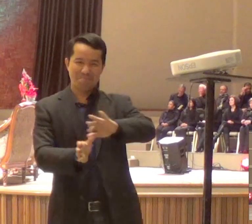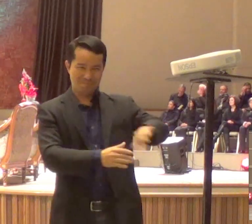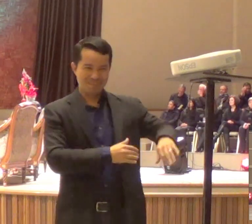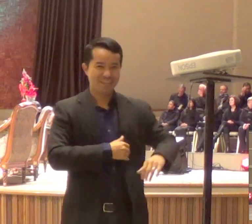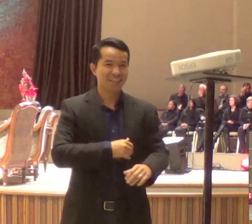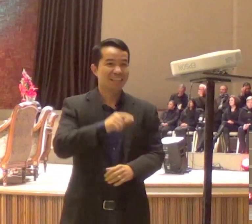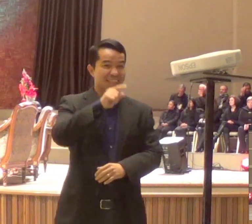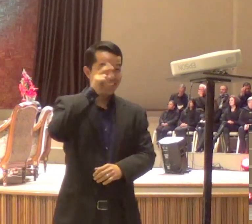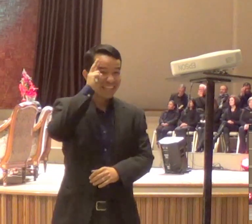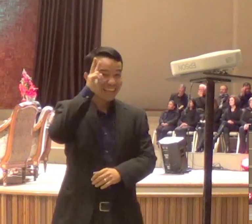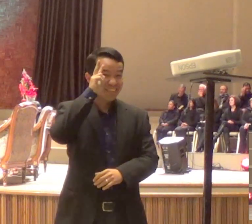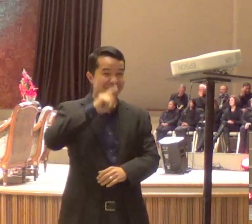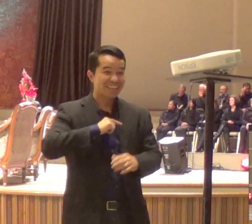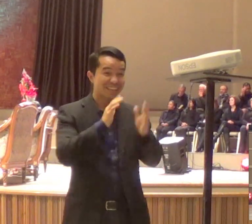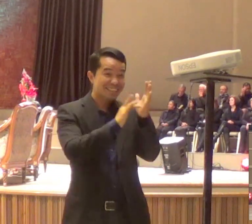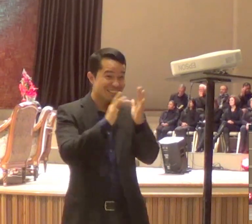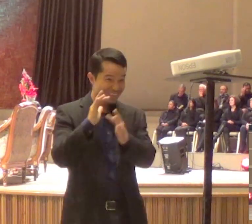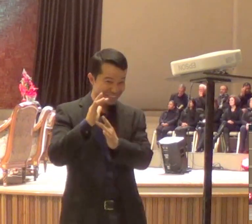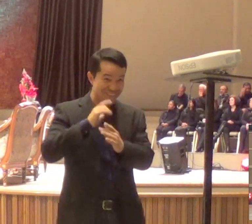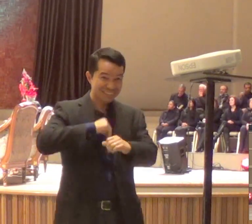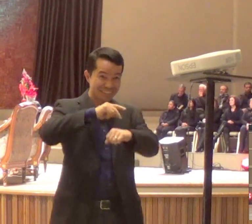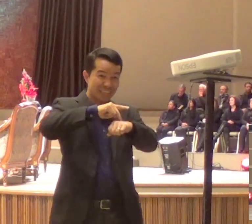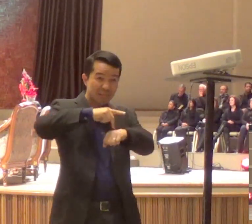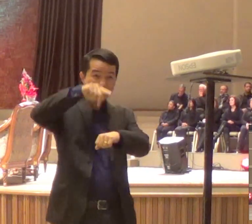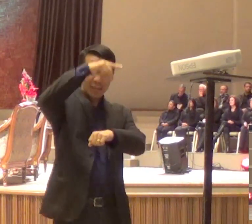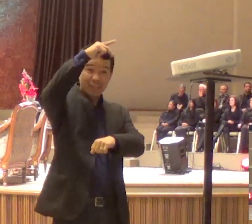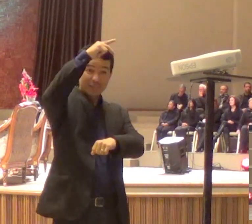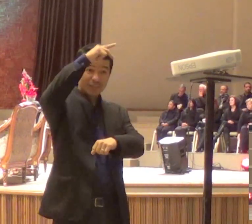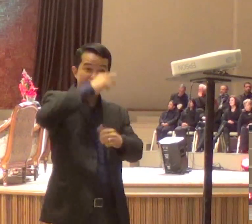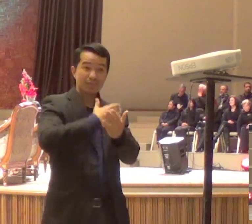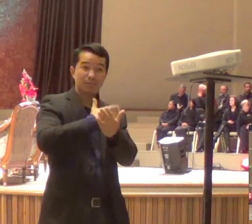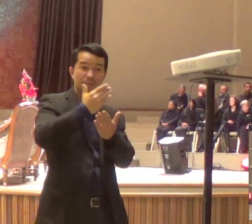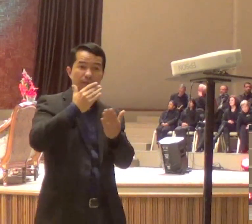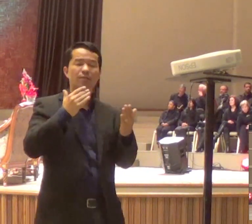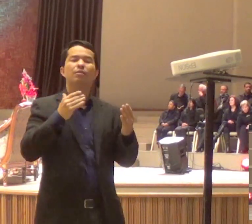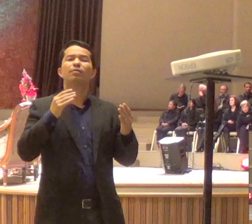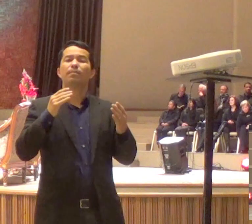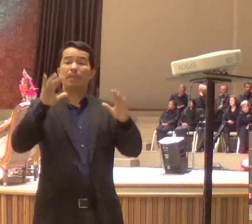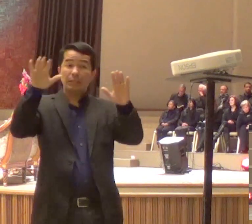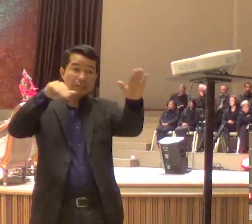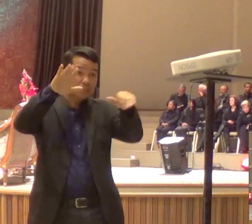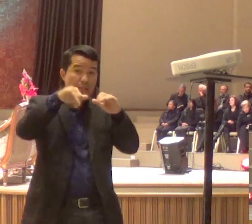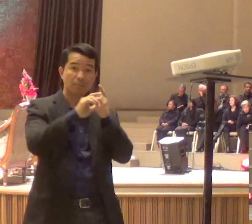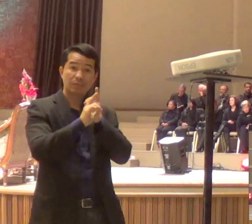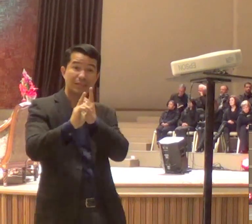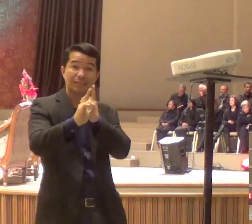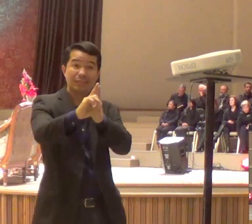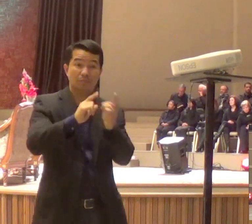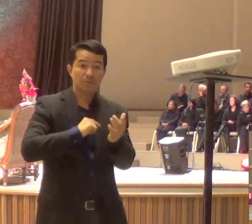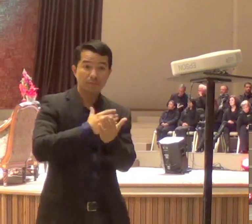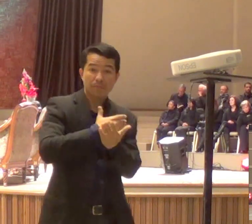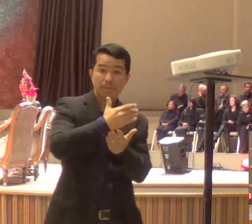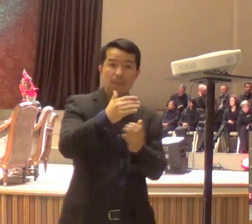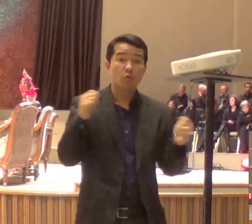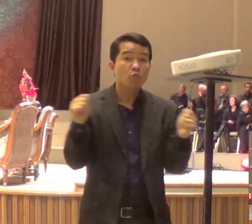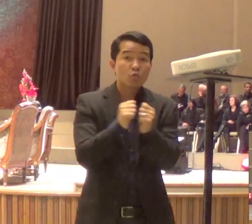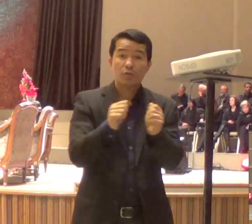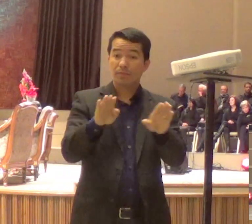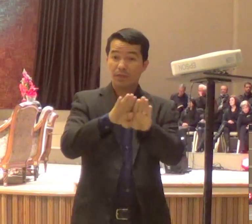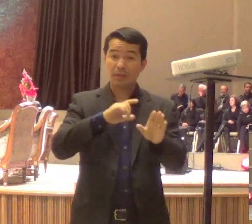judaica e ele aproveitou, celebrou essa cerimônia com os seus discípulos e tomou parte dessa